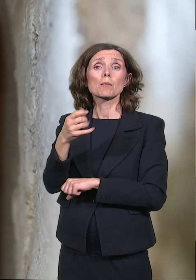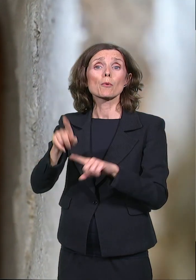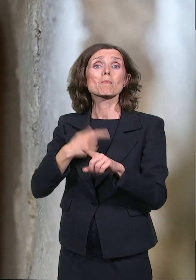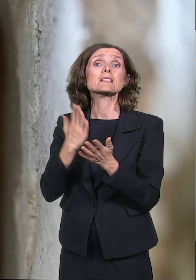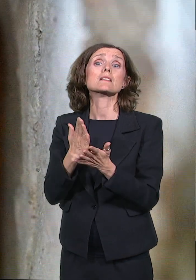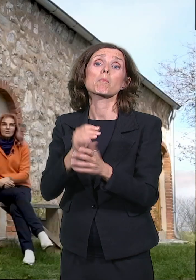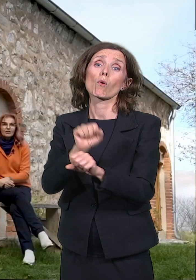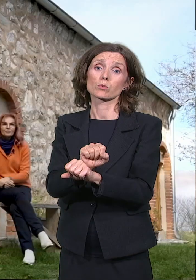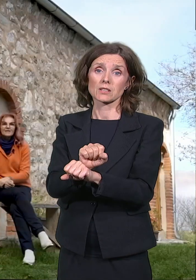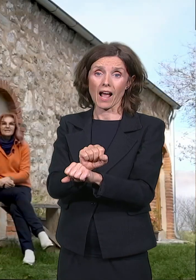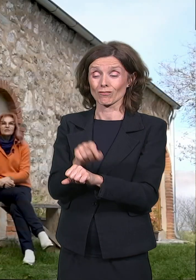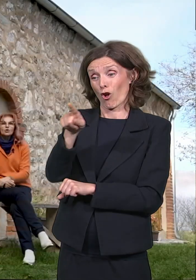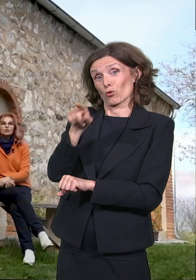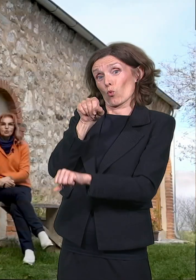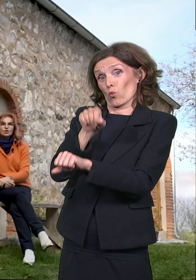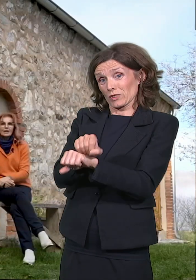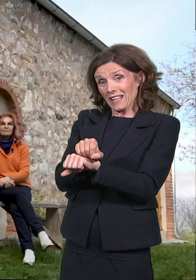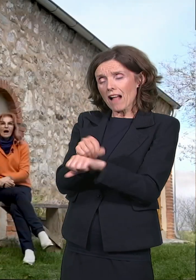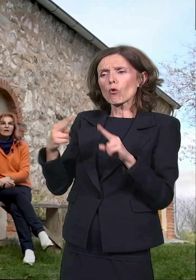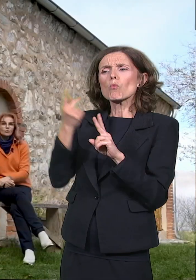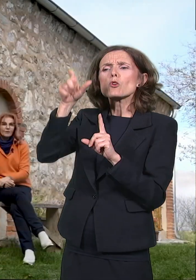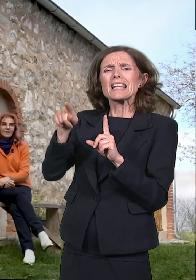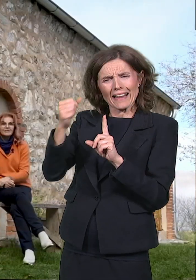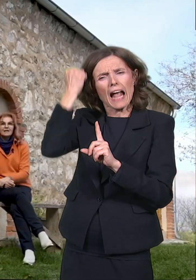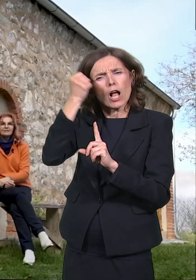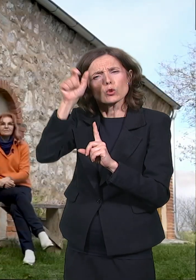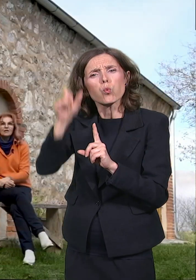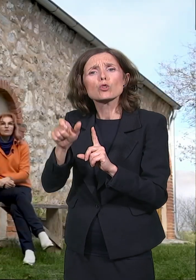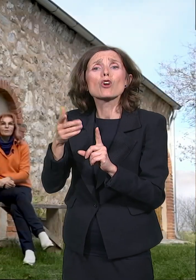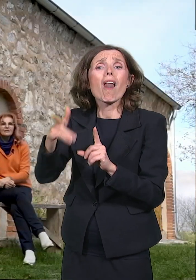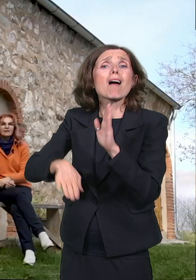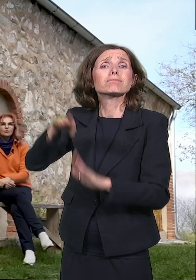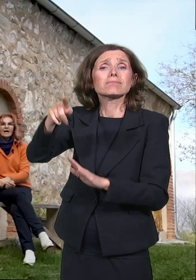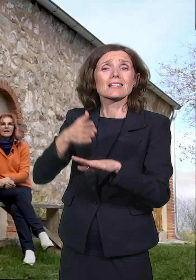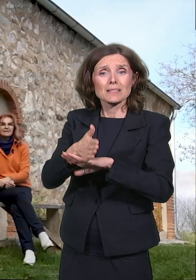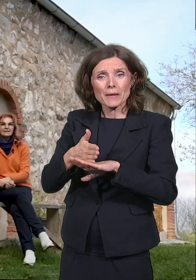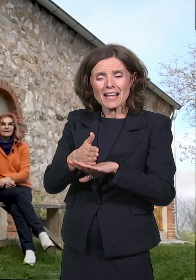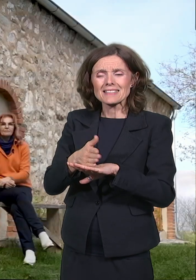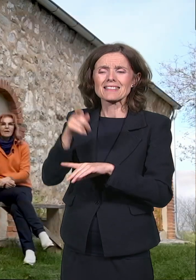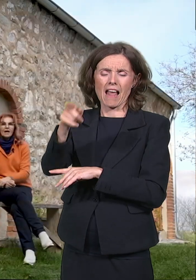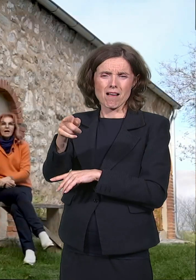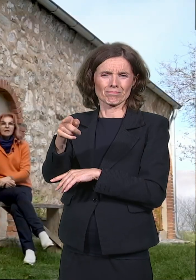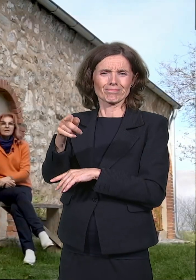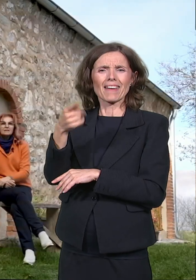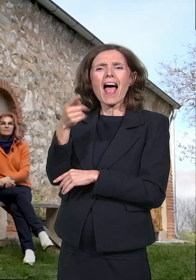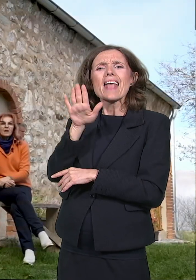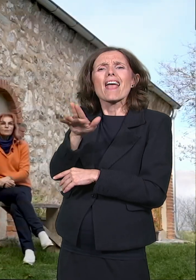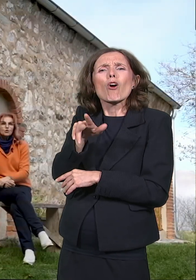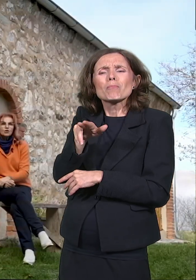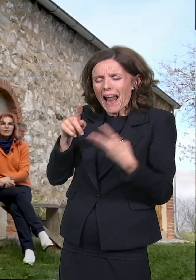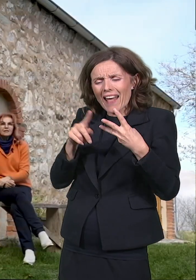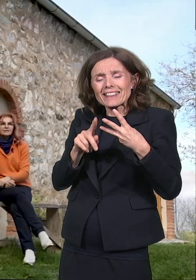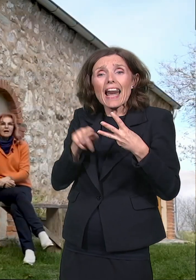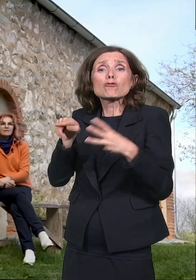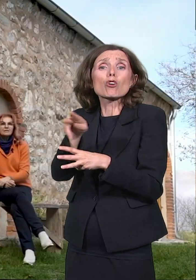U zatvoru je sreo jednog prizrenskog turčina, Agu, prijatelja njegovog brata Igumana Akcentija. Kada je Sima